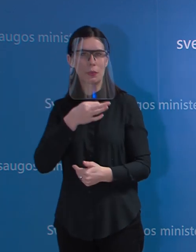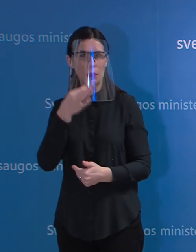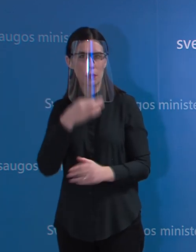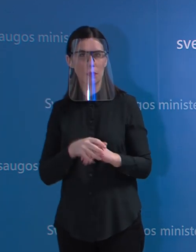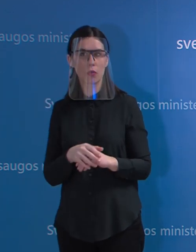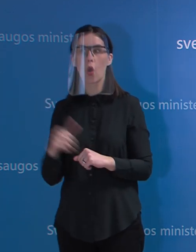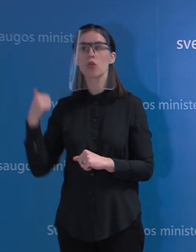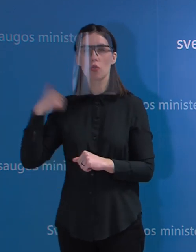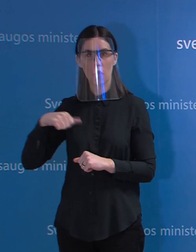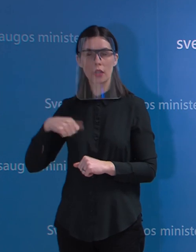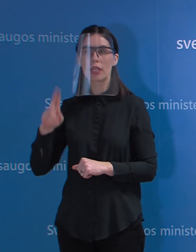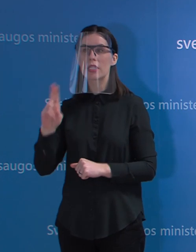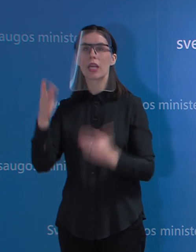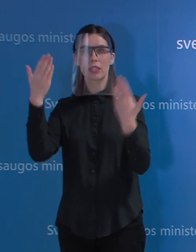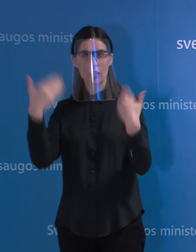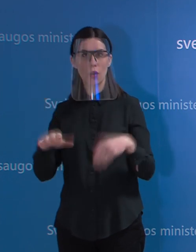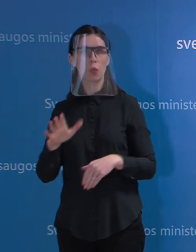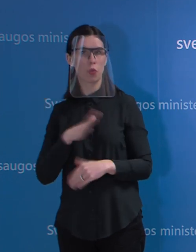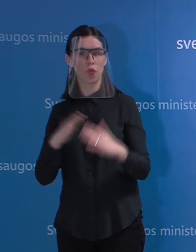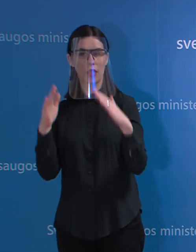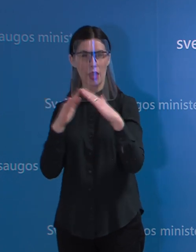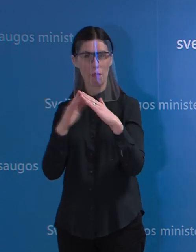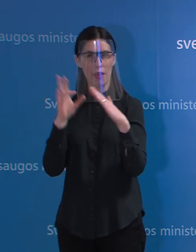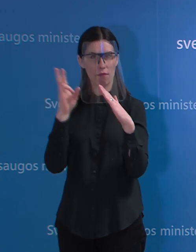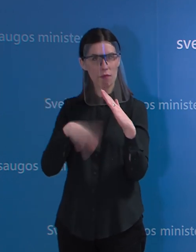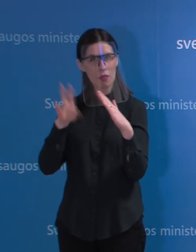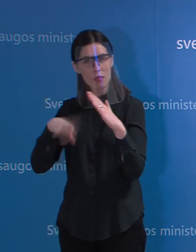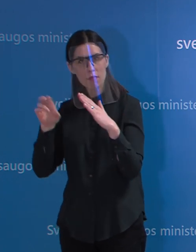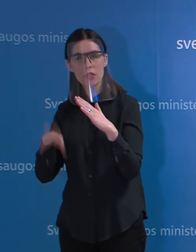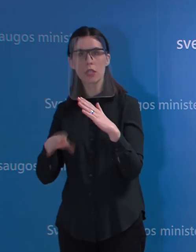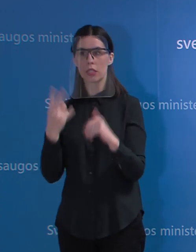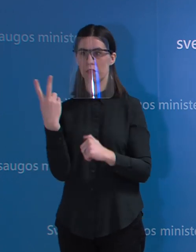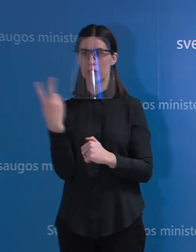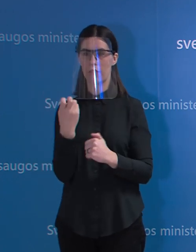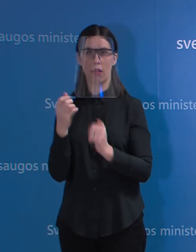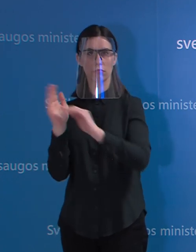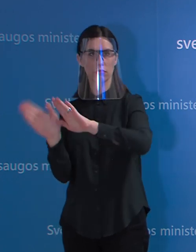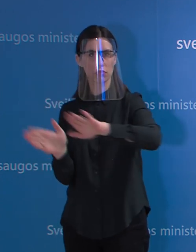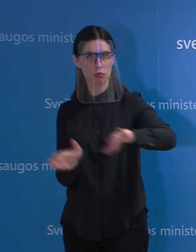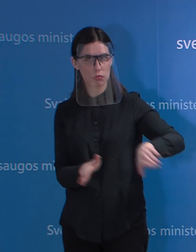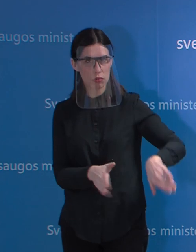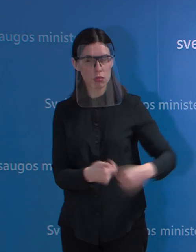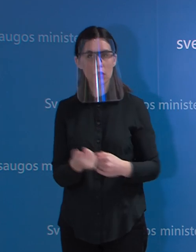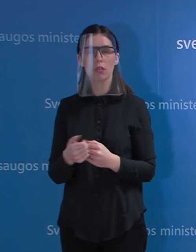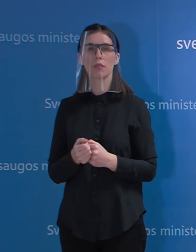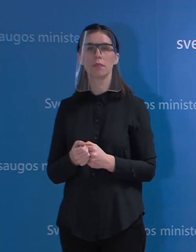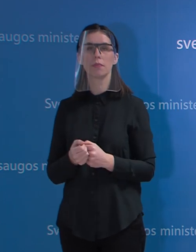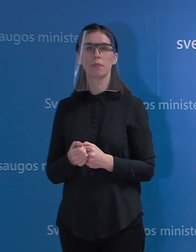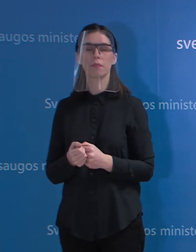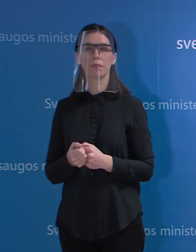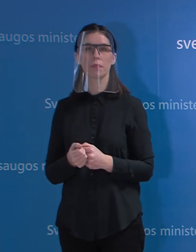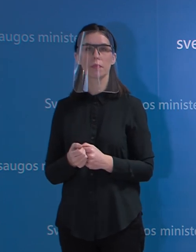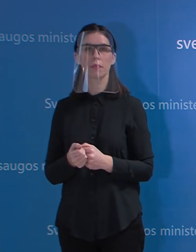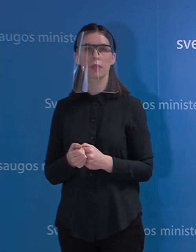izoliavęsi dėl pakartotinų tikrinimų, vėlgi norėčiau, kad suprastumėt, kad tyrimai yra